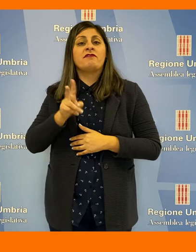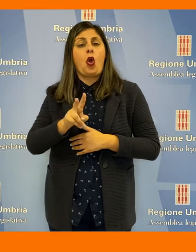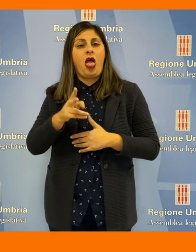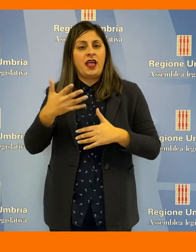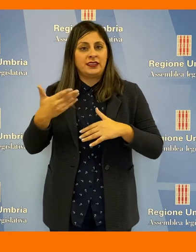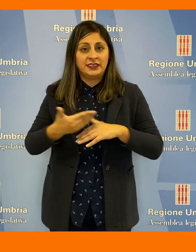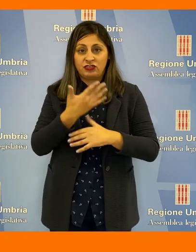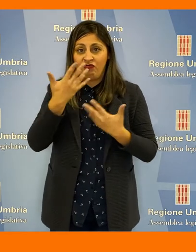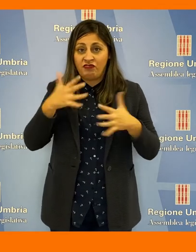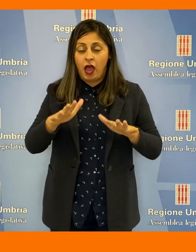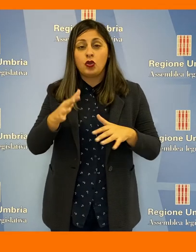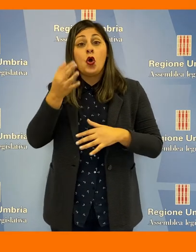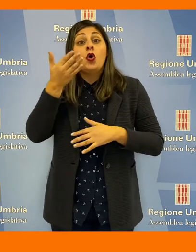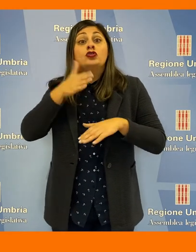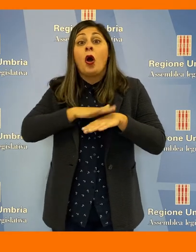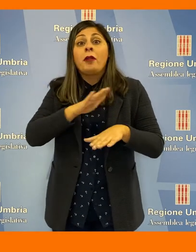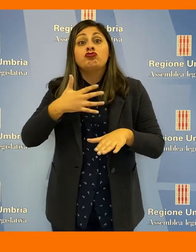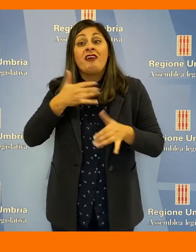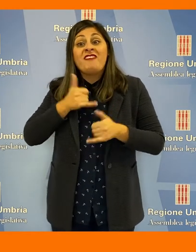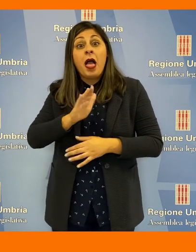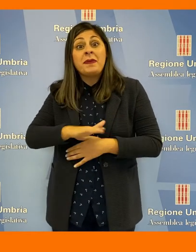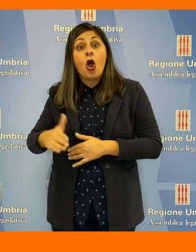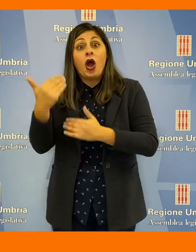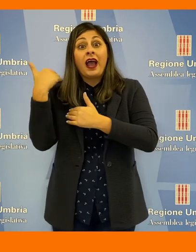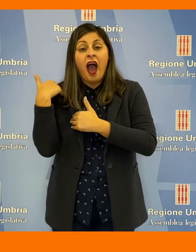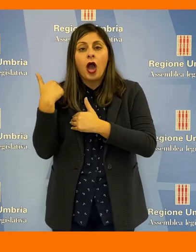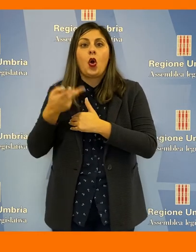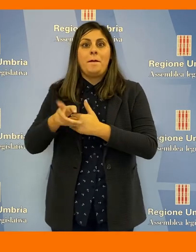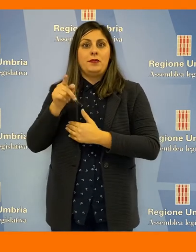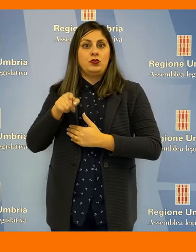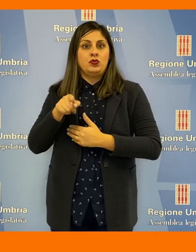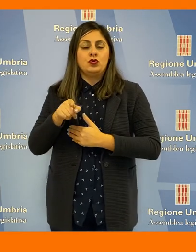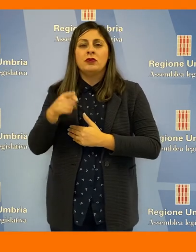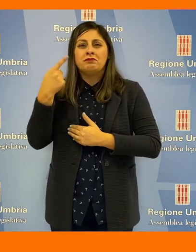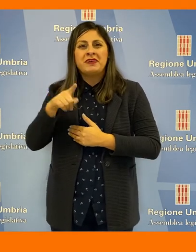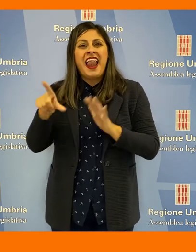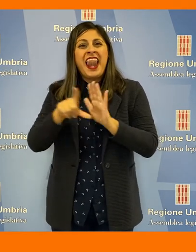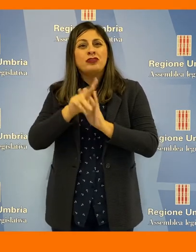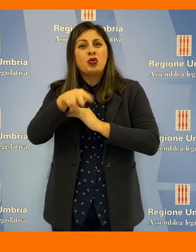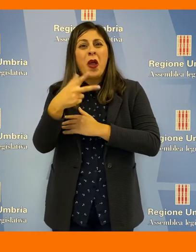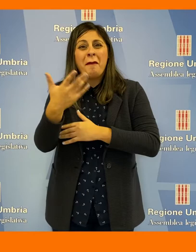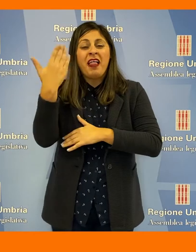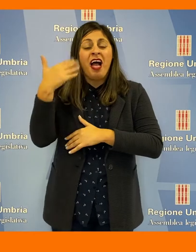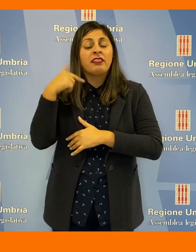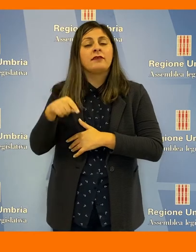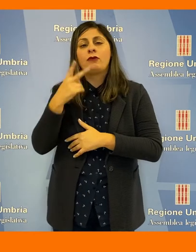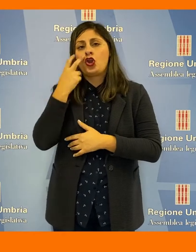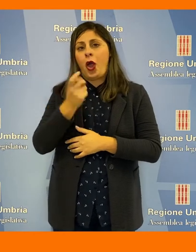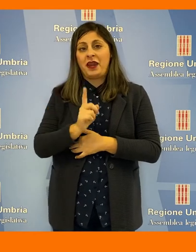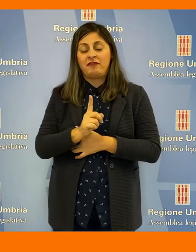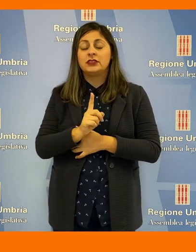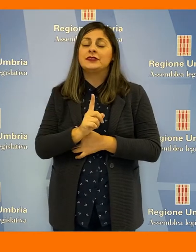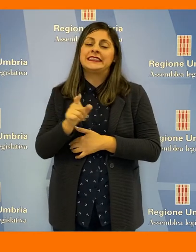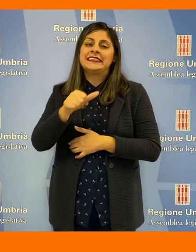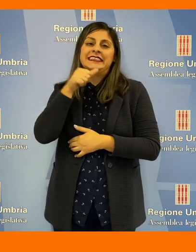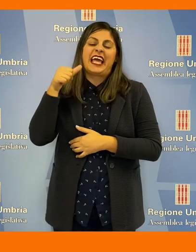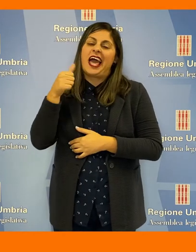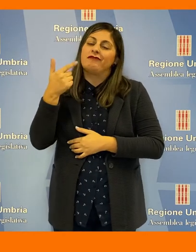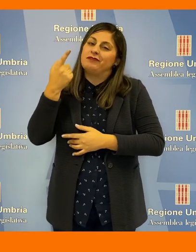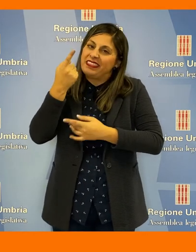tutelare vanno tenute in considerazione le donne vittime di violenze, specialmente se con figli minori a carico. Situazioni di cui la legge